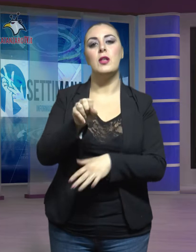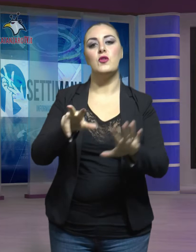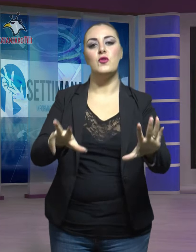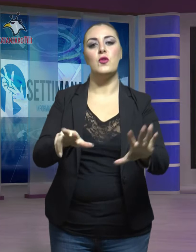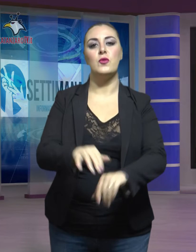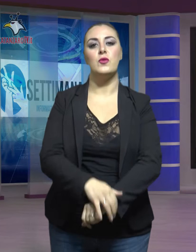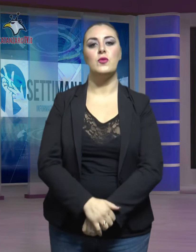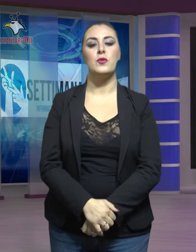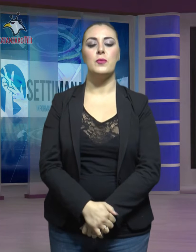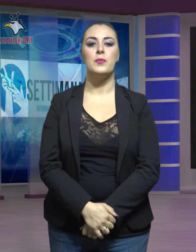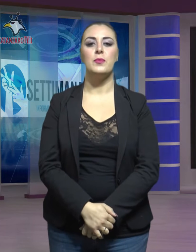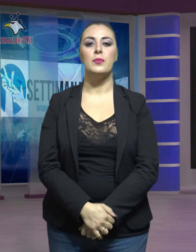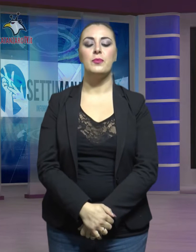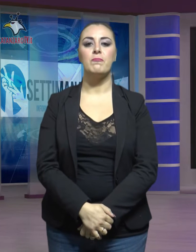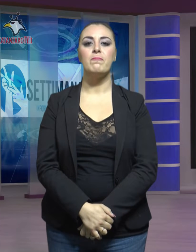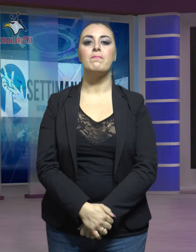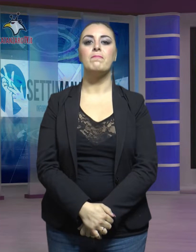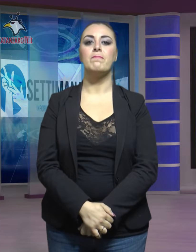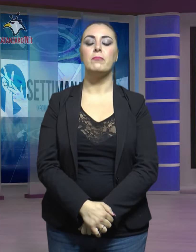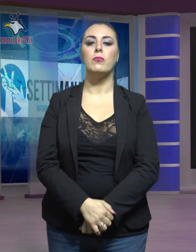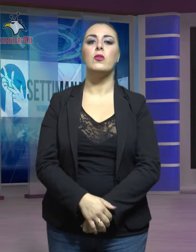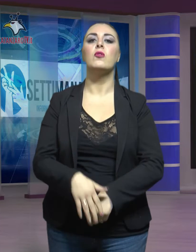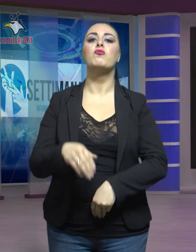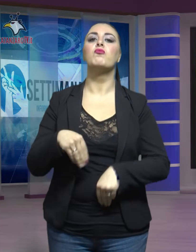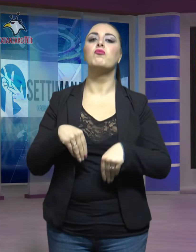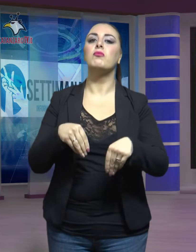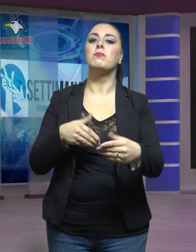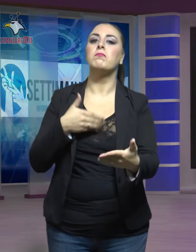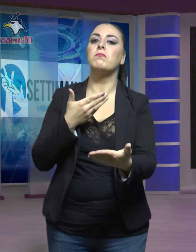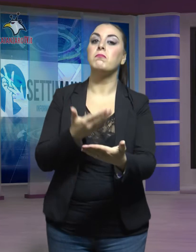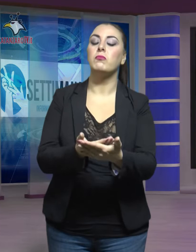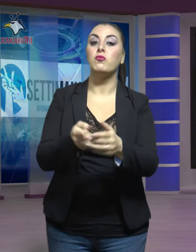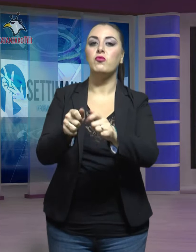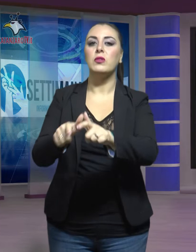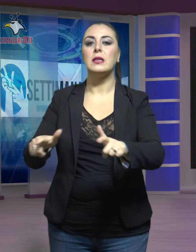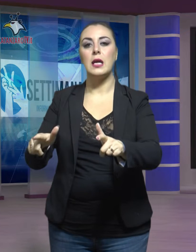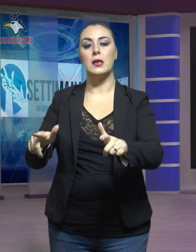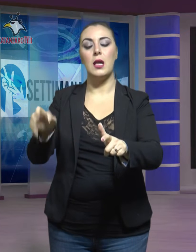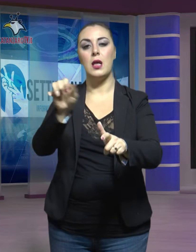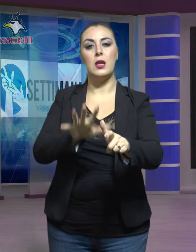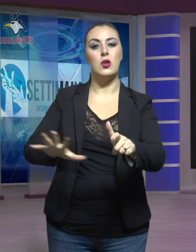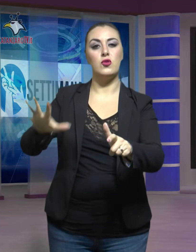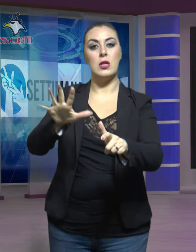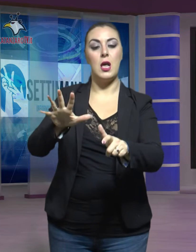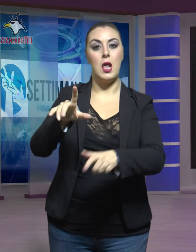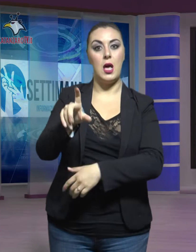È stata presentata presso la cittadella regionale di Catanzaro